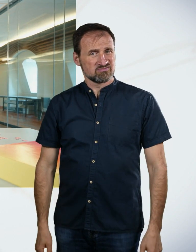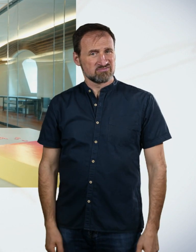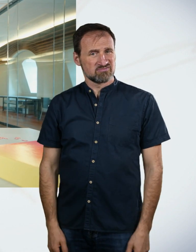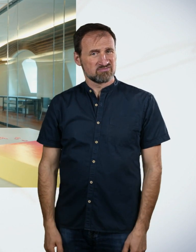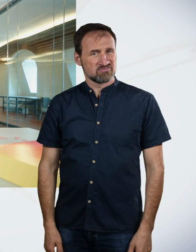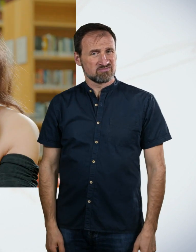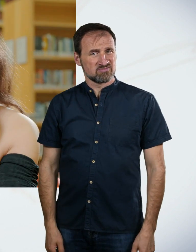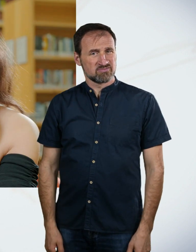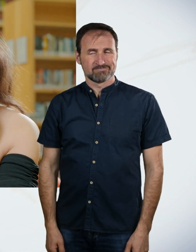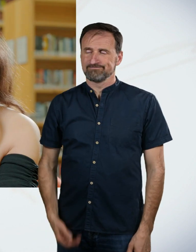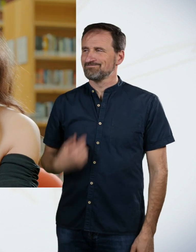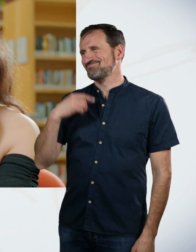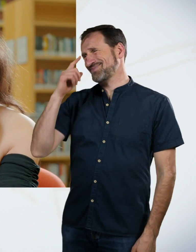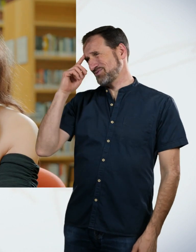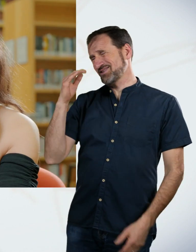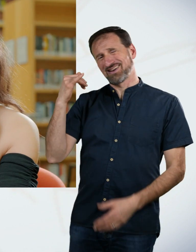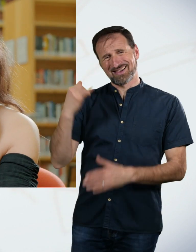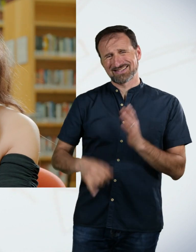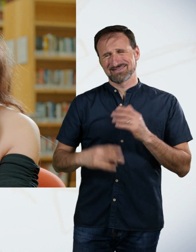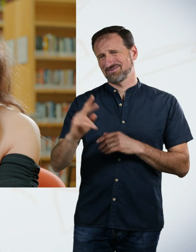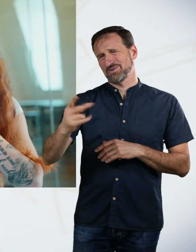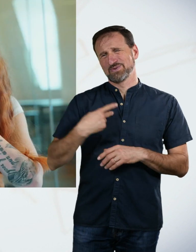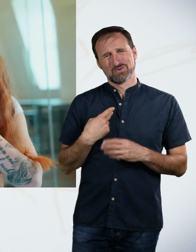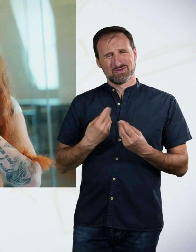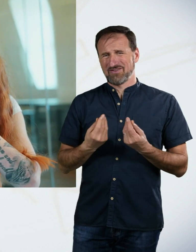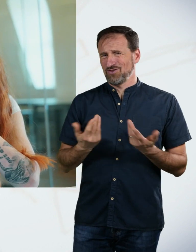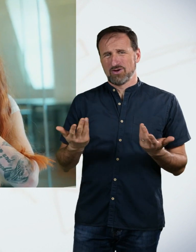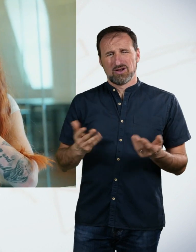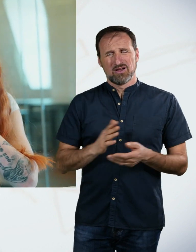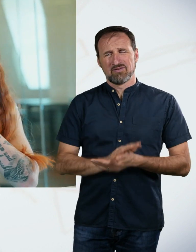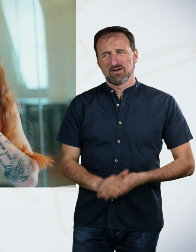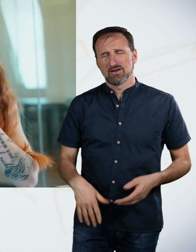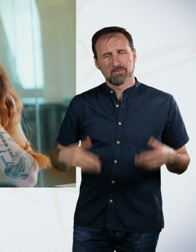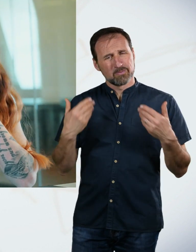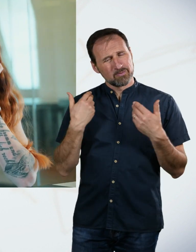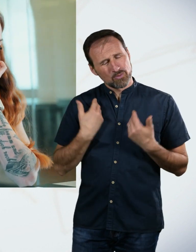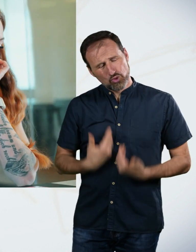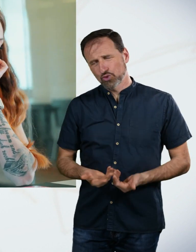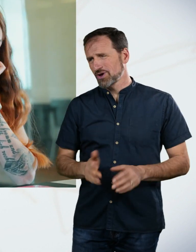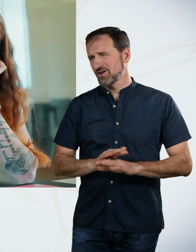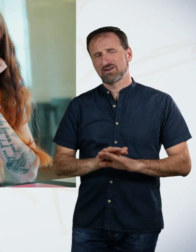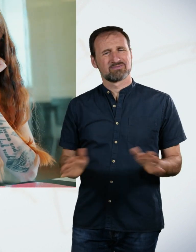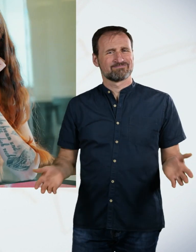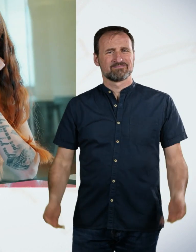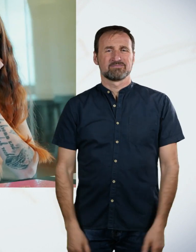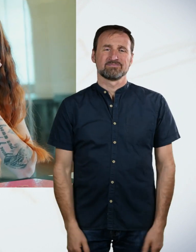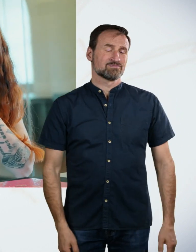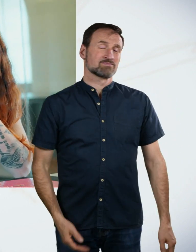Ich glaube, wir haben einfach am Ende nur noch dasselbe Gefühl, dass wir einfach nur müde sind. Ich könnte jetzt auch schlafen gehen. Also laut Aussage unseres